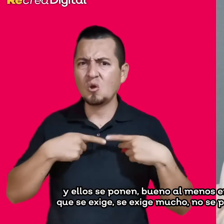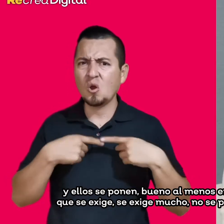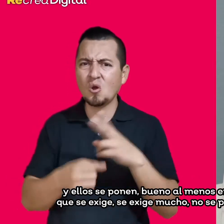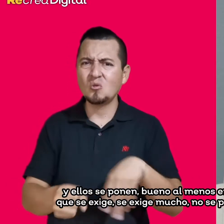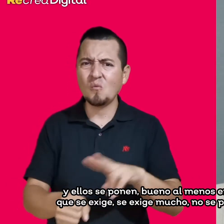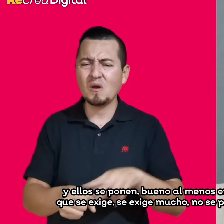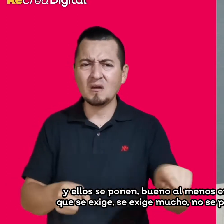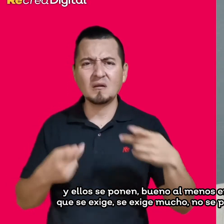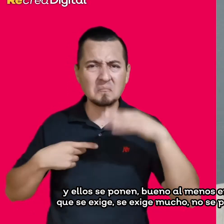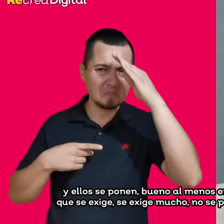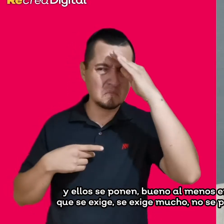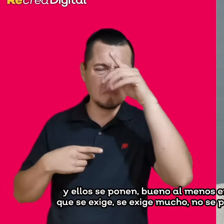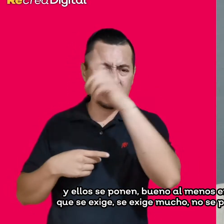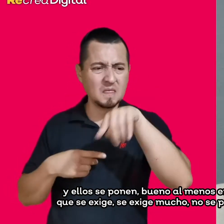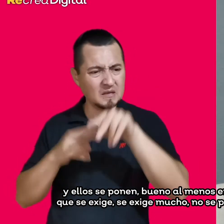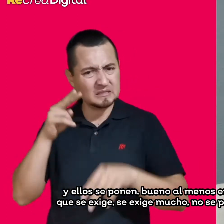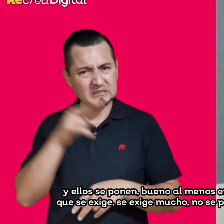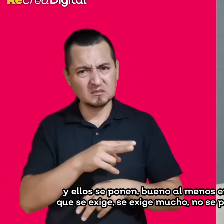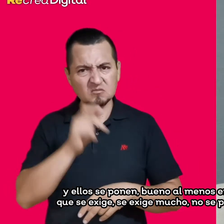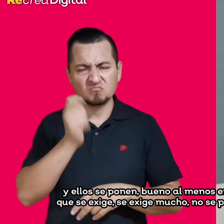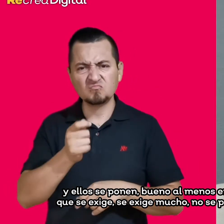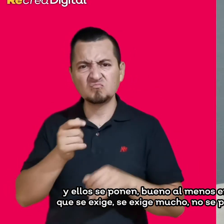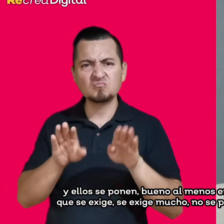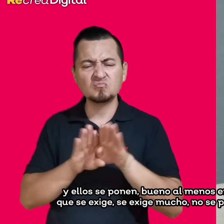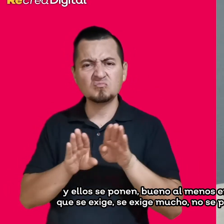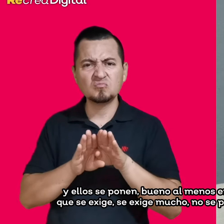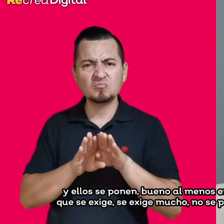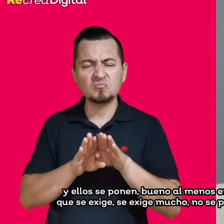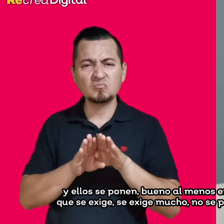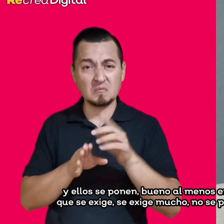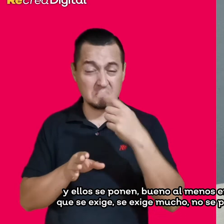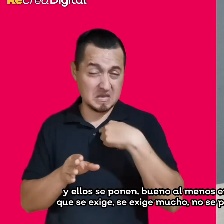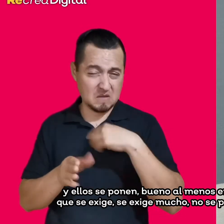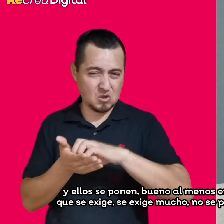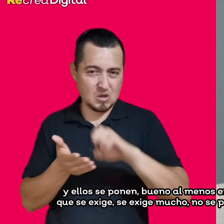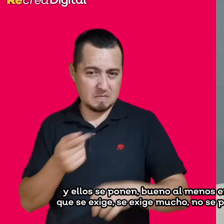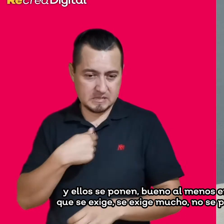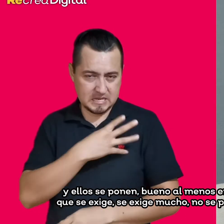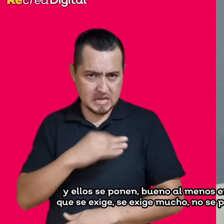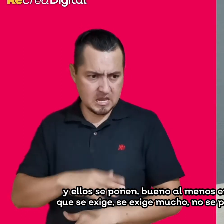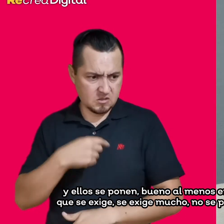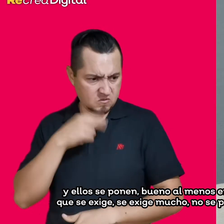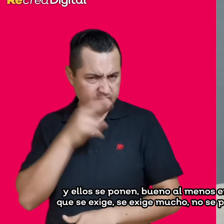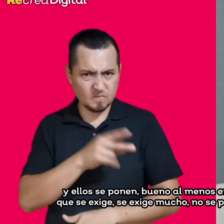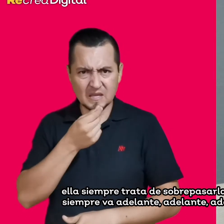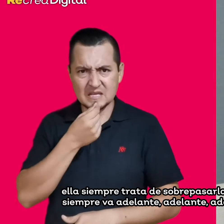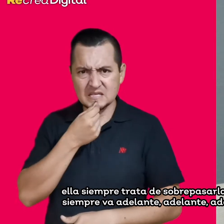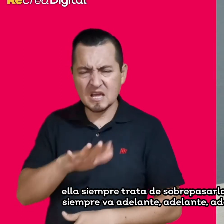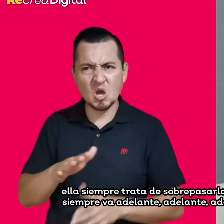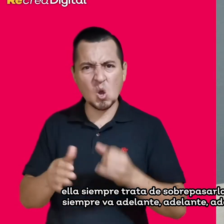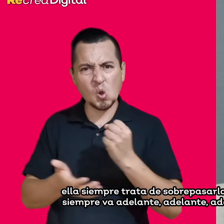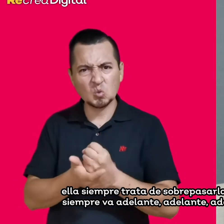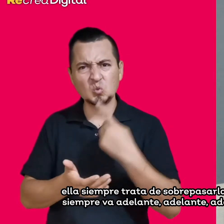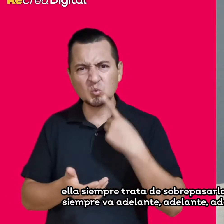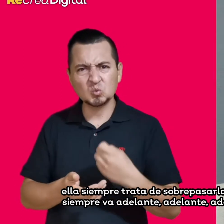menos en mi hija yo veo que es una niña que se exige, se exige mucho, no se pone barreras y si ve alguna barrera, ella